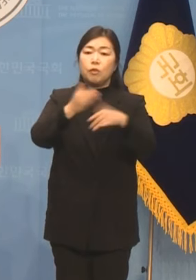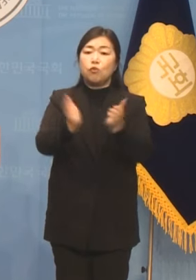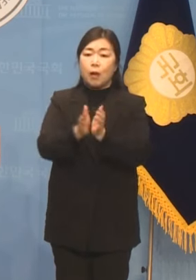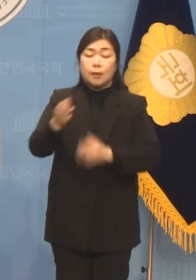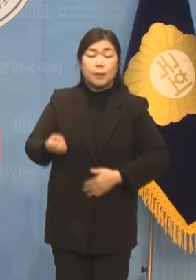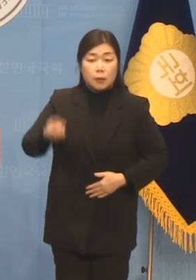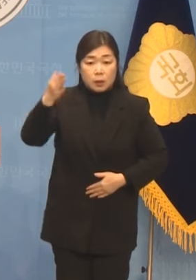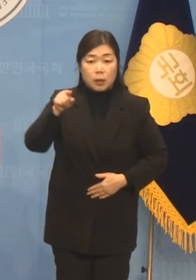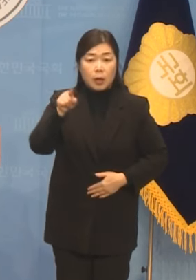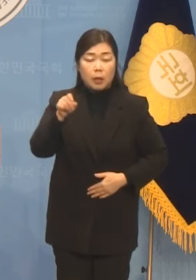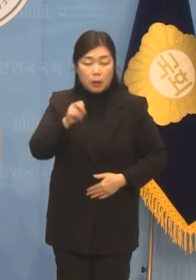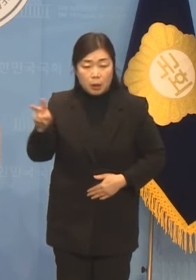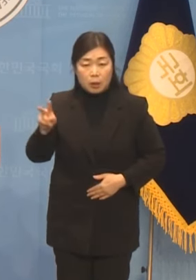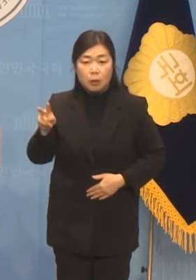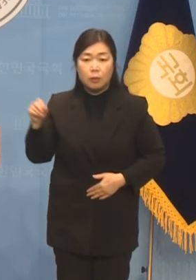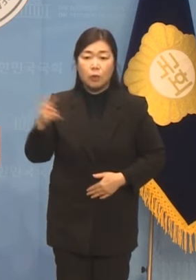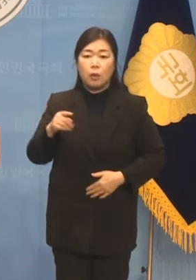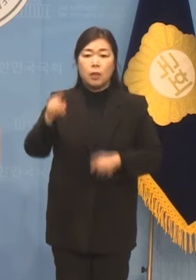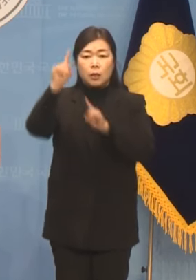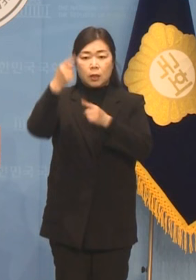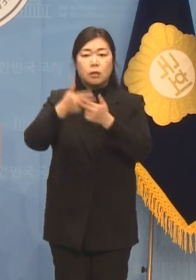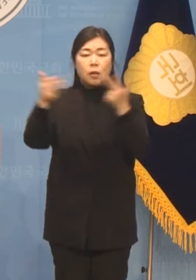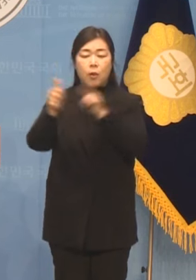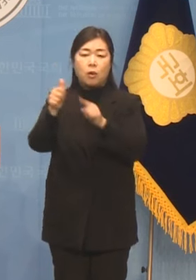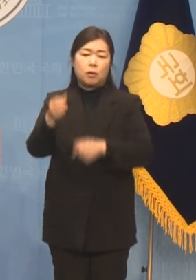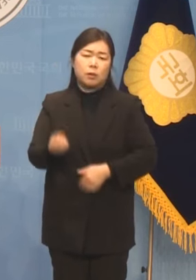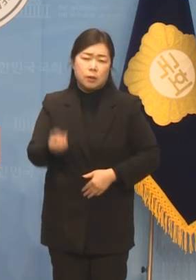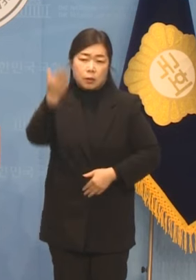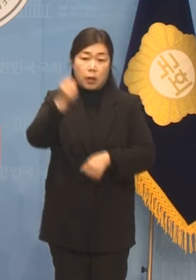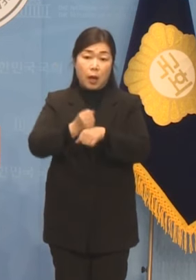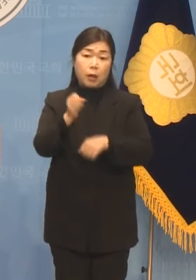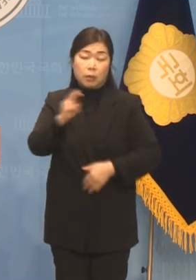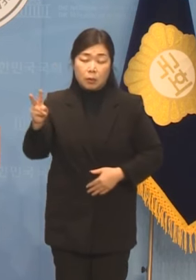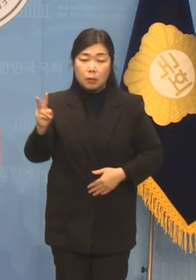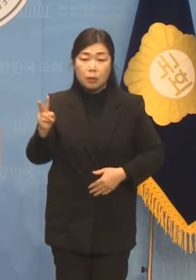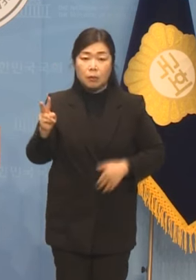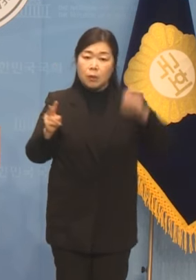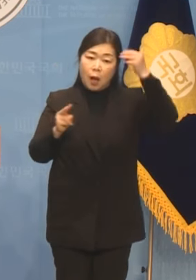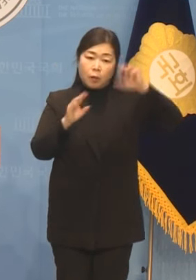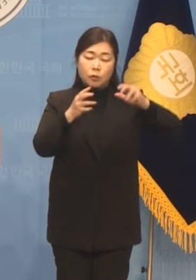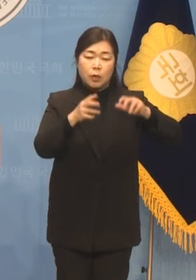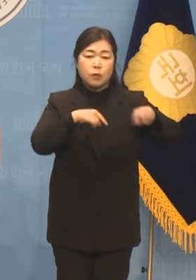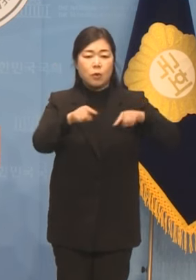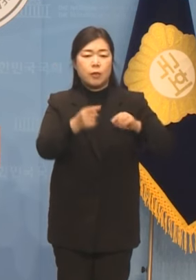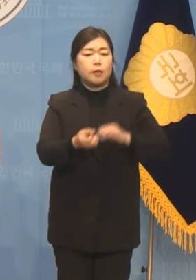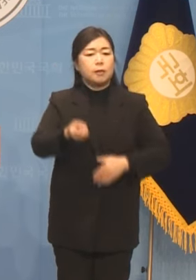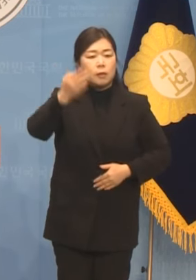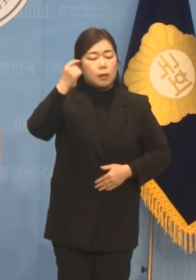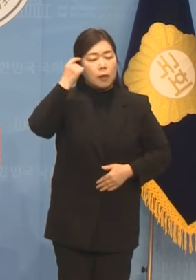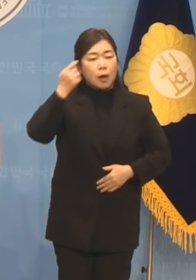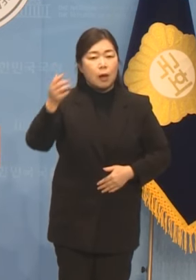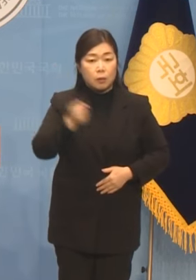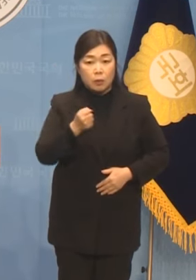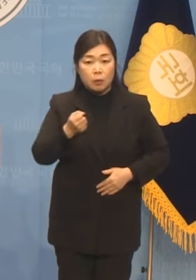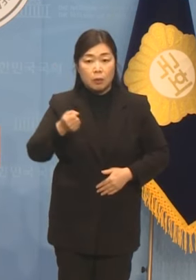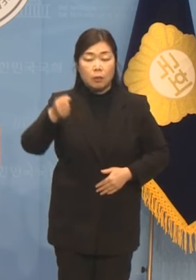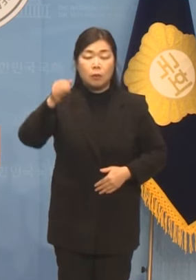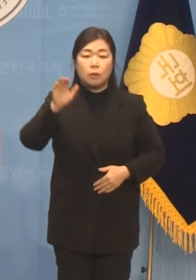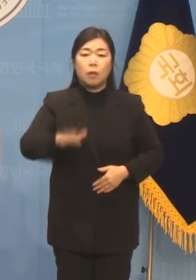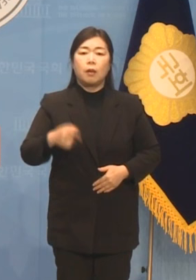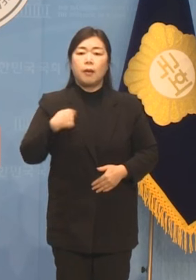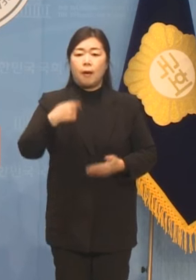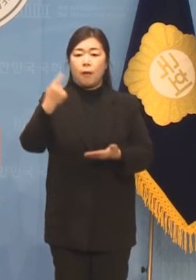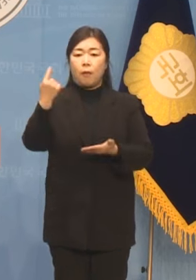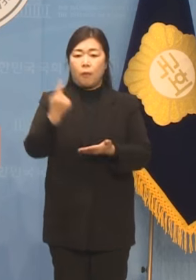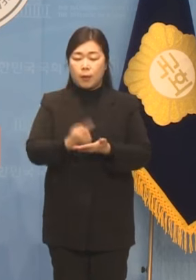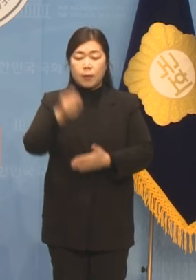대한민국의 승리일 것이라고 믿었기 때문입니다. 그러나 오늘 제가 기자회견을 자청하는 것은